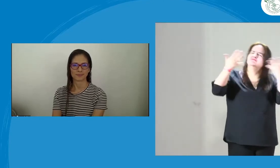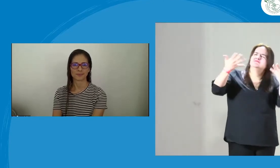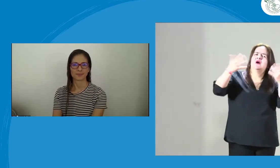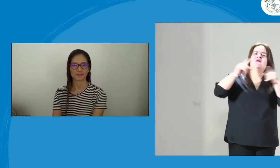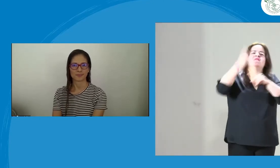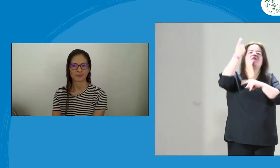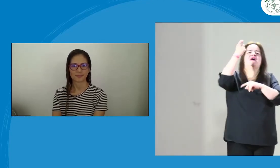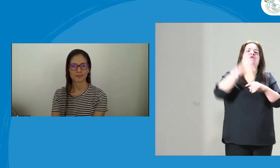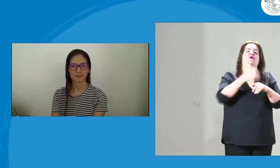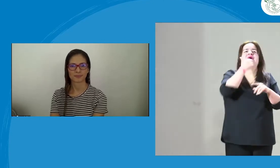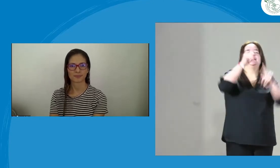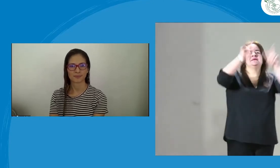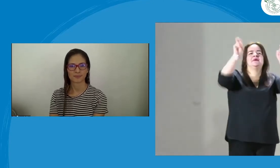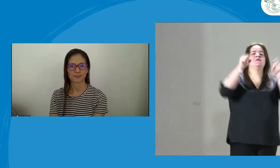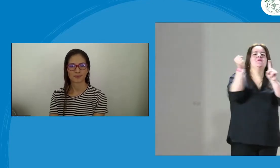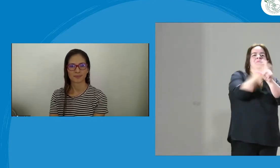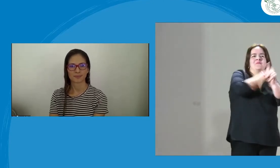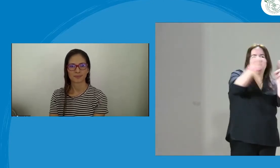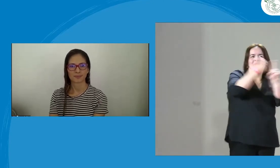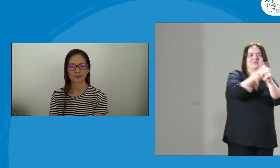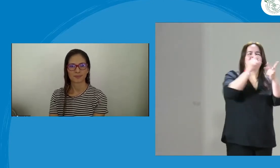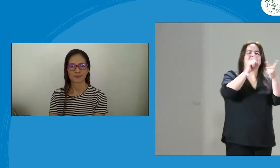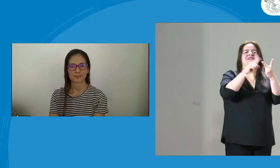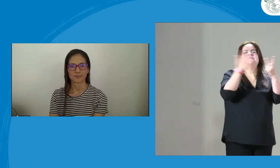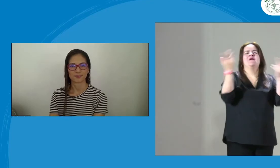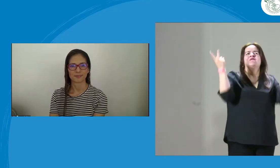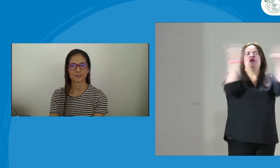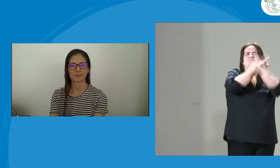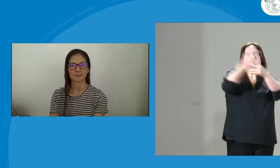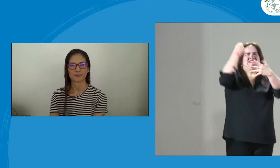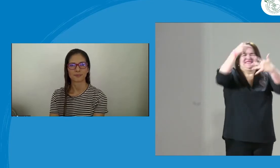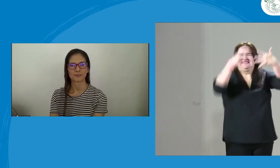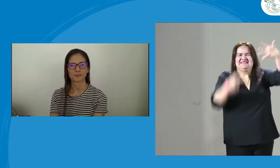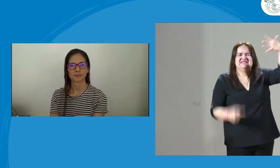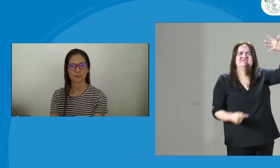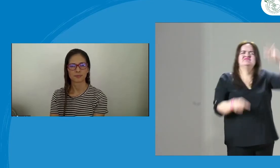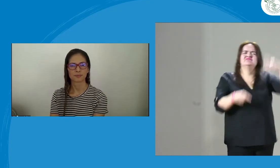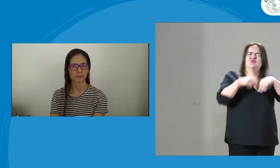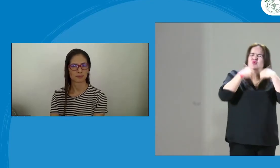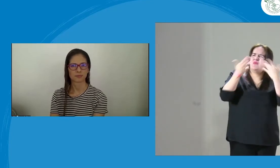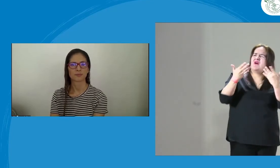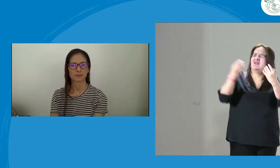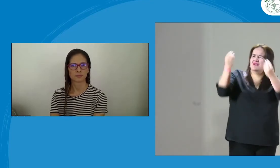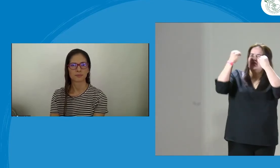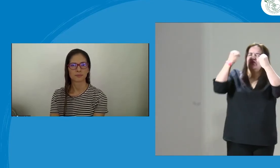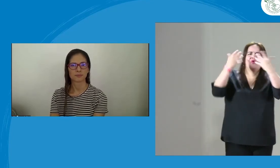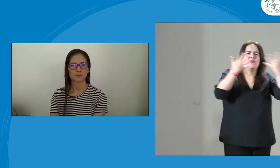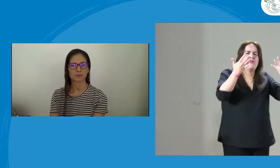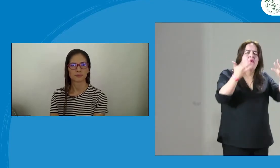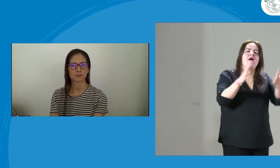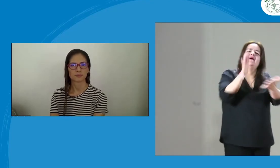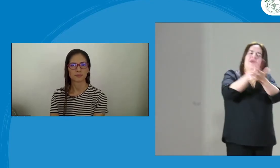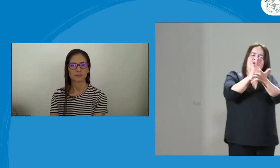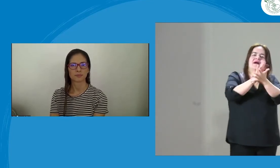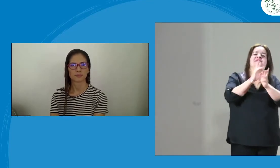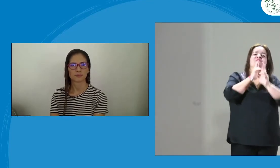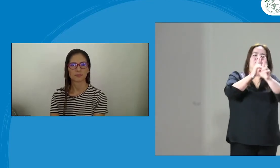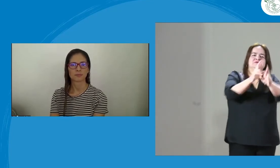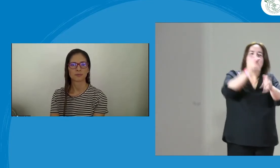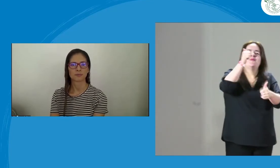tema de formación hacia las mujeres. Entonces, en respecto a la violencia, al maltrato, a la vulneración de los derechos, claro